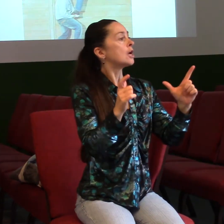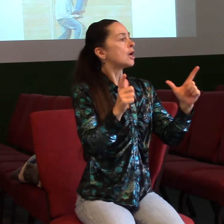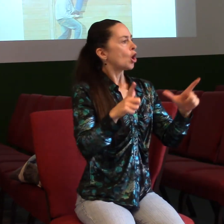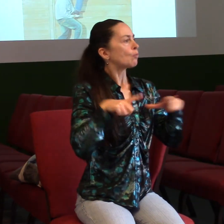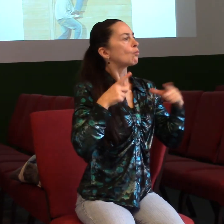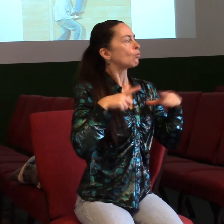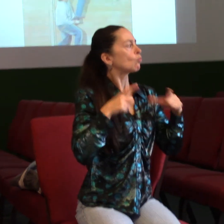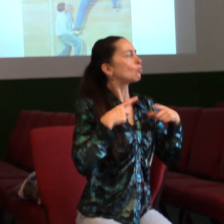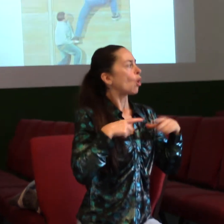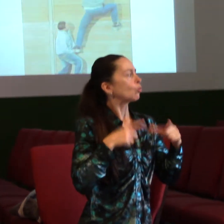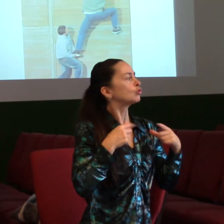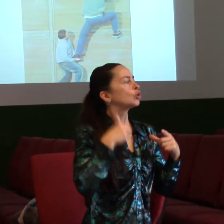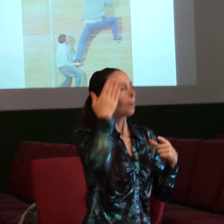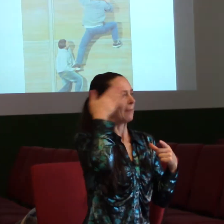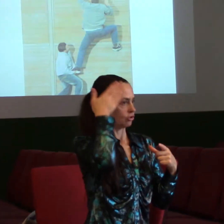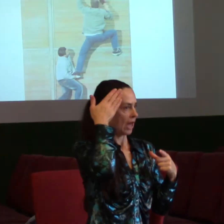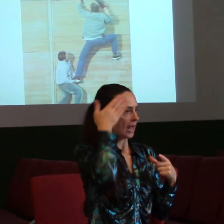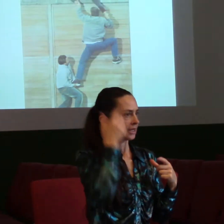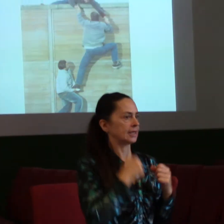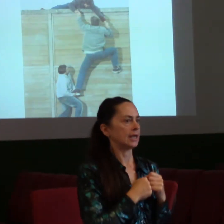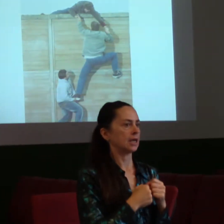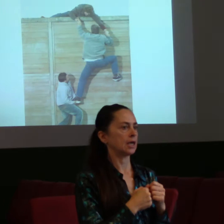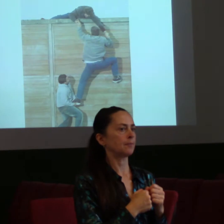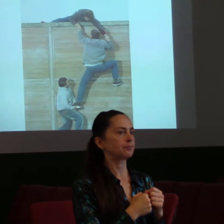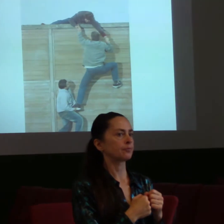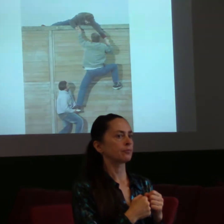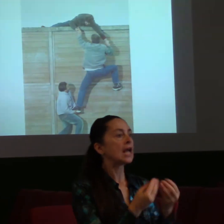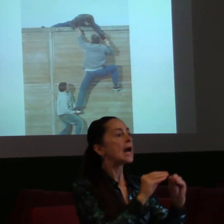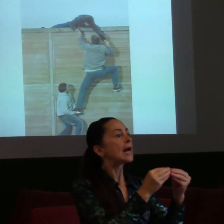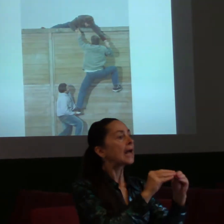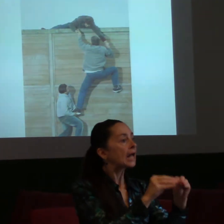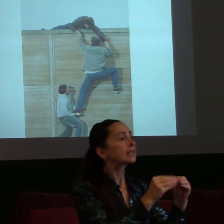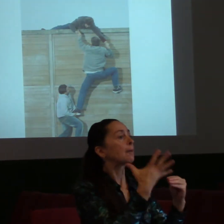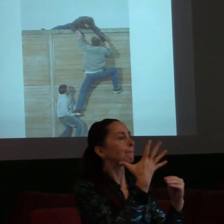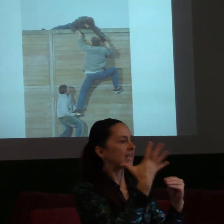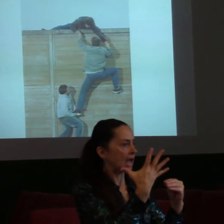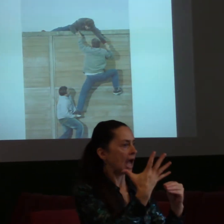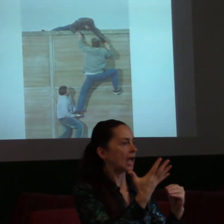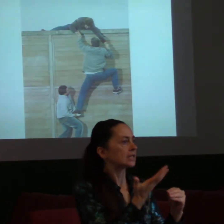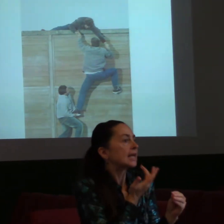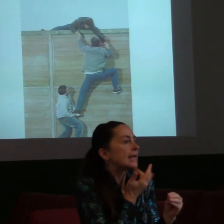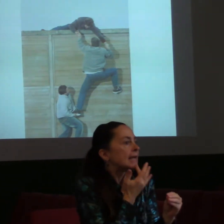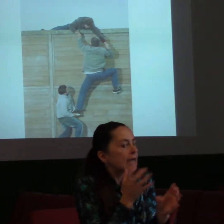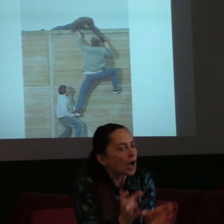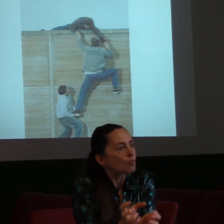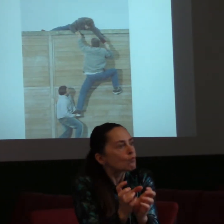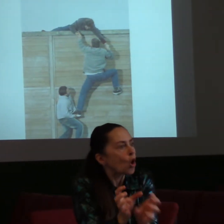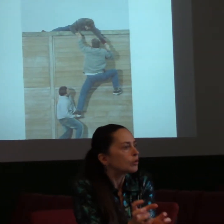A mluvil o nějakých pěti radách, jak se vzájemně podpírat. A jak budovat vztahy, které jsou